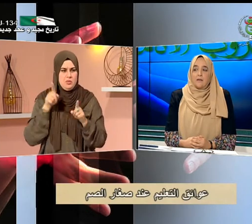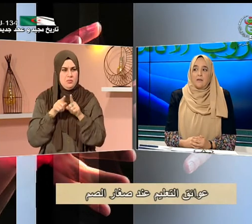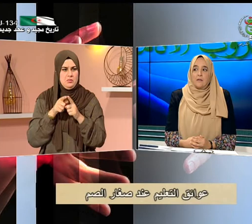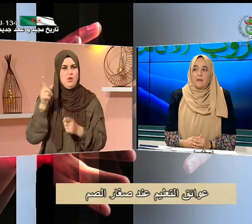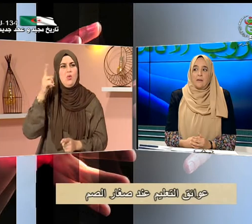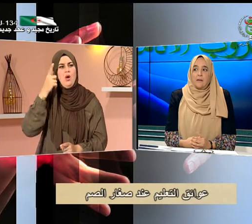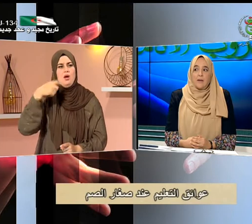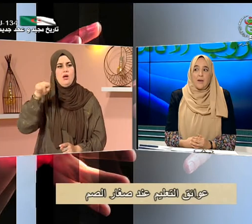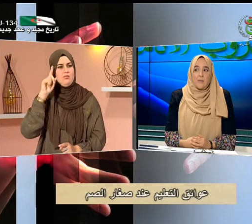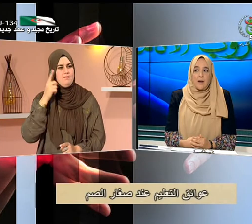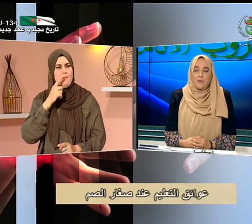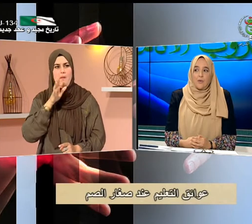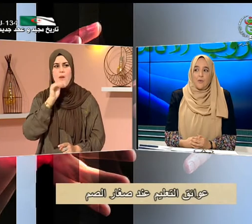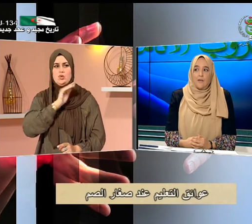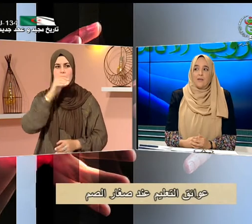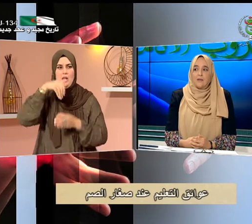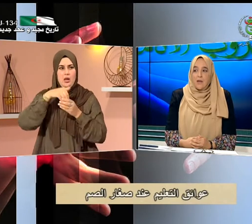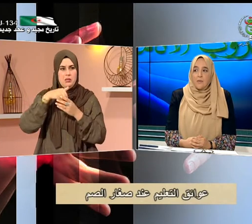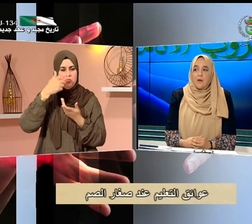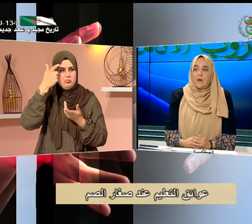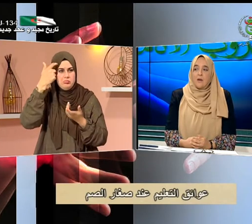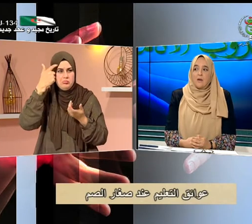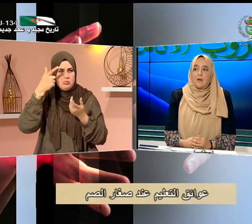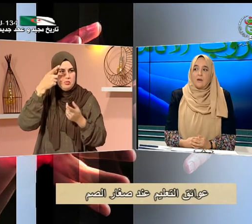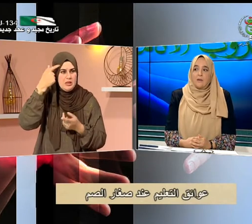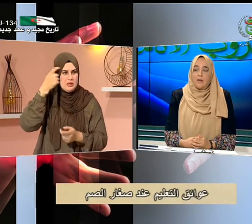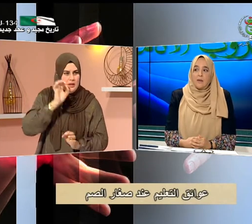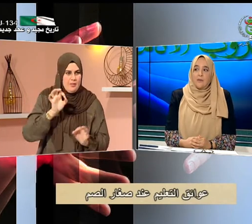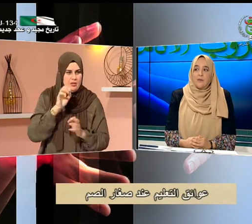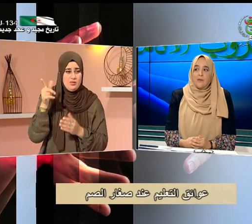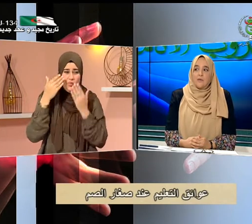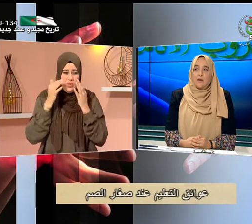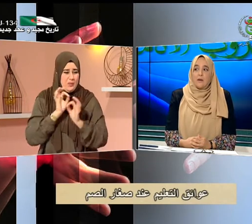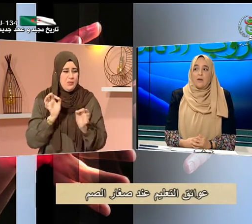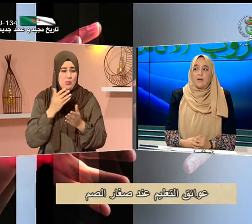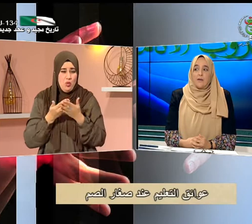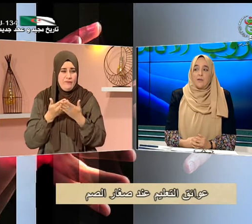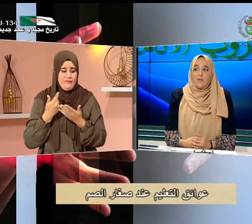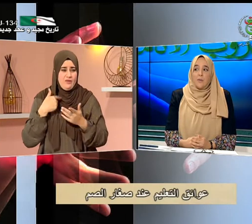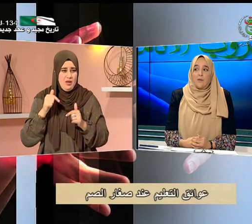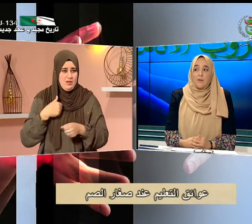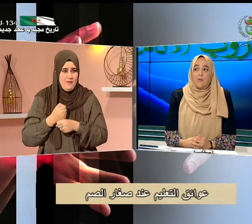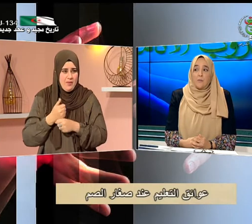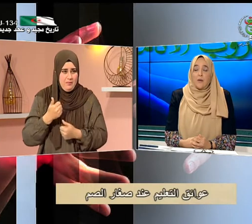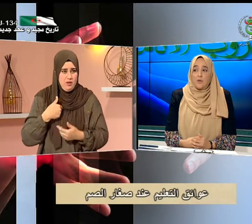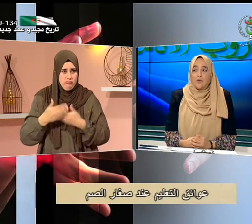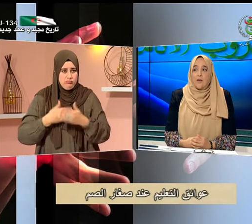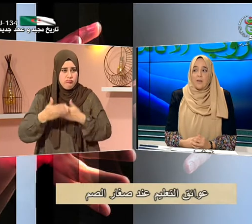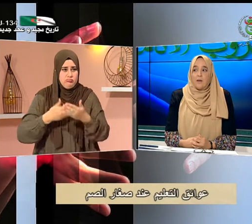كما قالت في الرابورتاج اكتساب التعليم بنفس الصورة فهم يحتاجون إلى